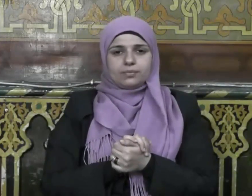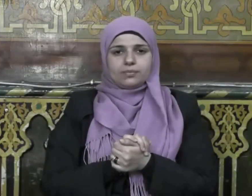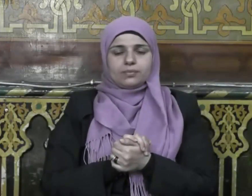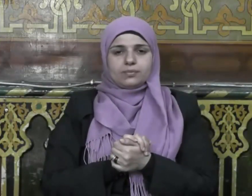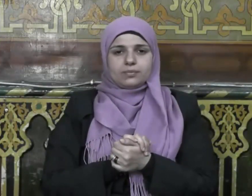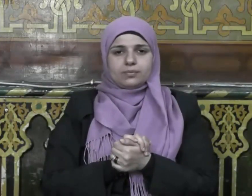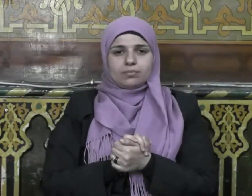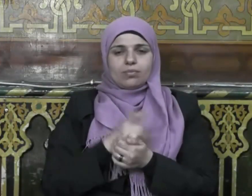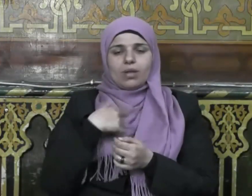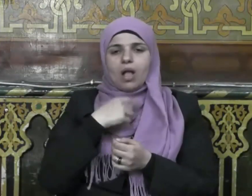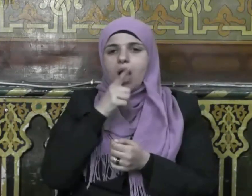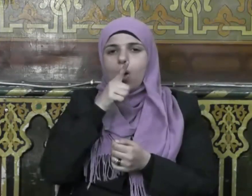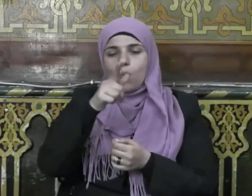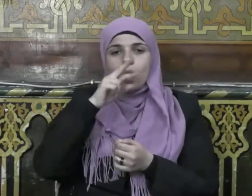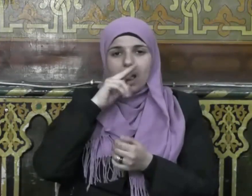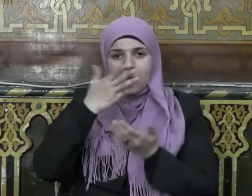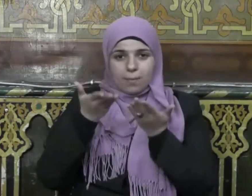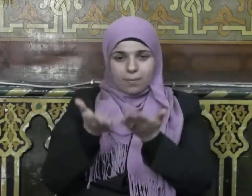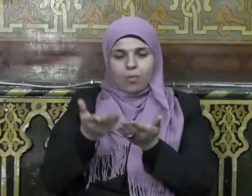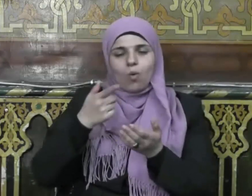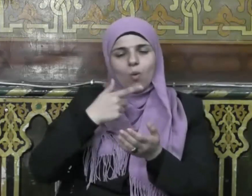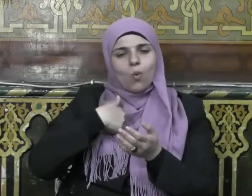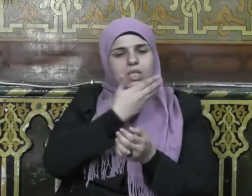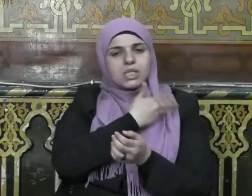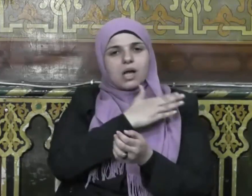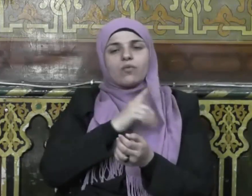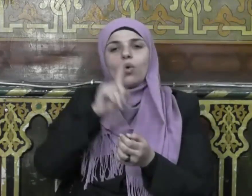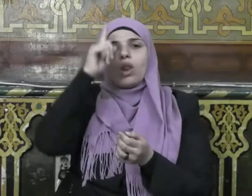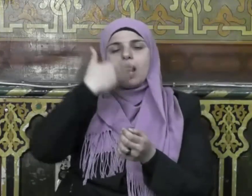أقول قولي هذا وأستغفر الله لي ولكم